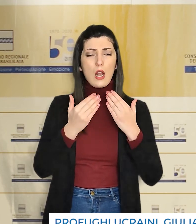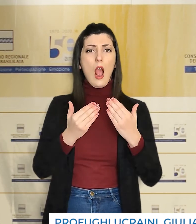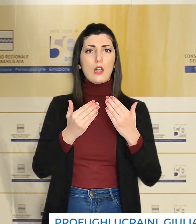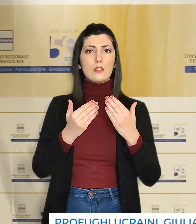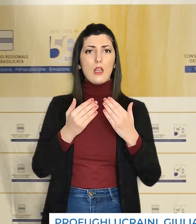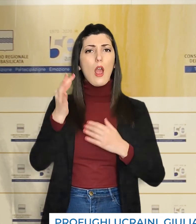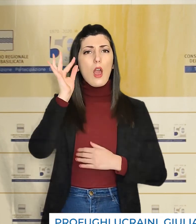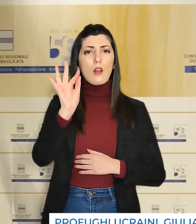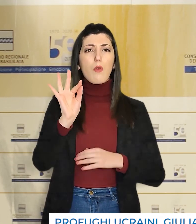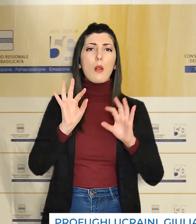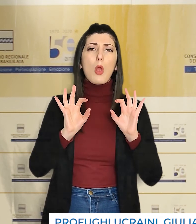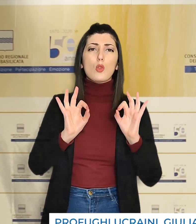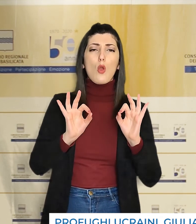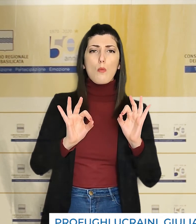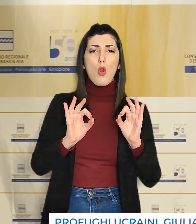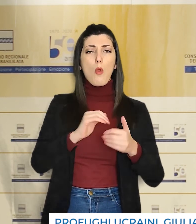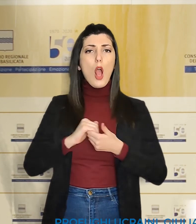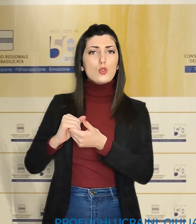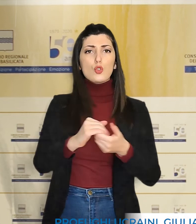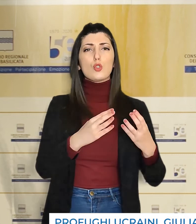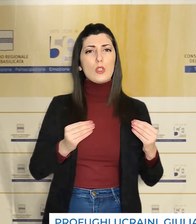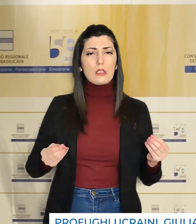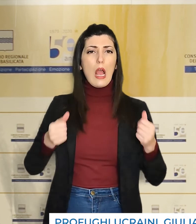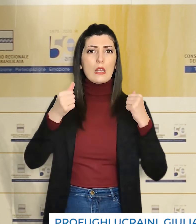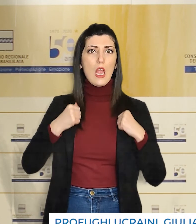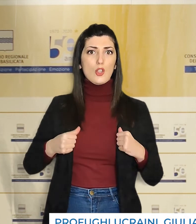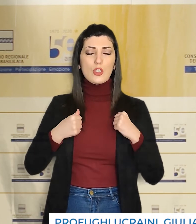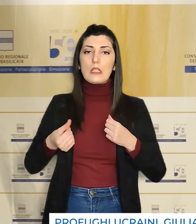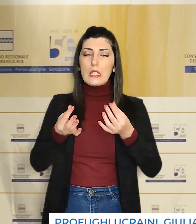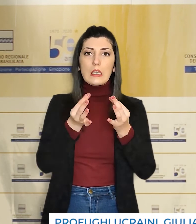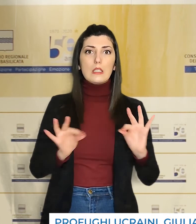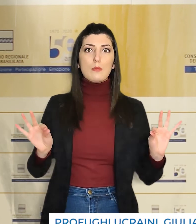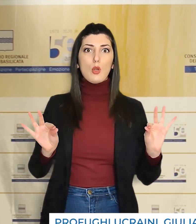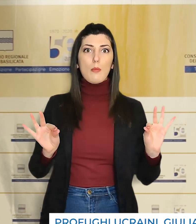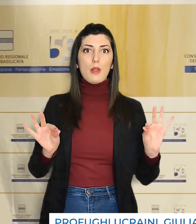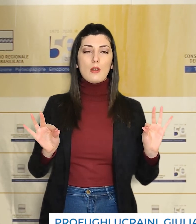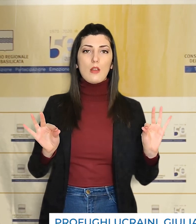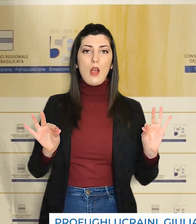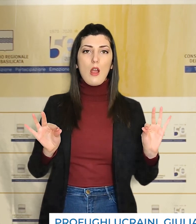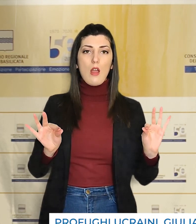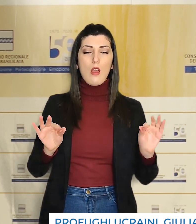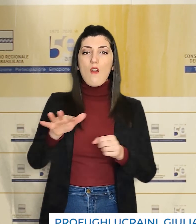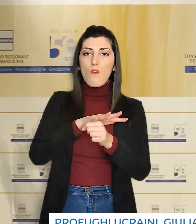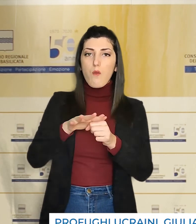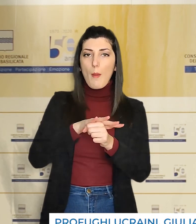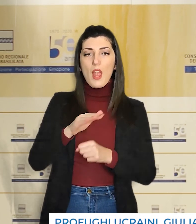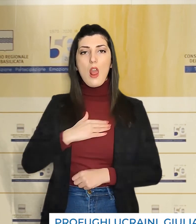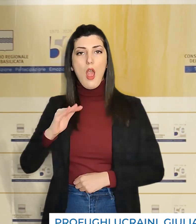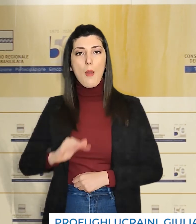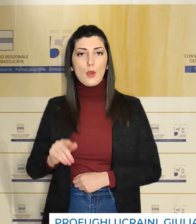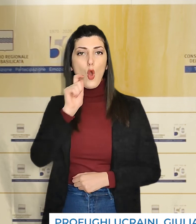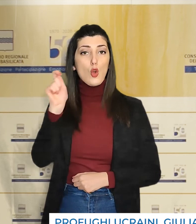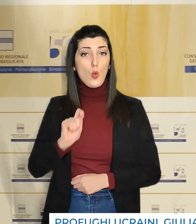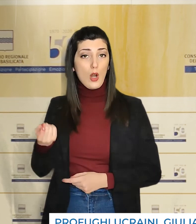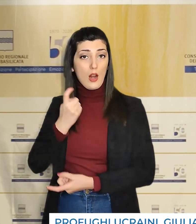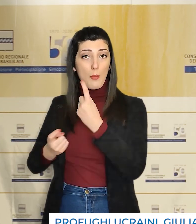ringraziare le tante associazioni e i cittadini che hanno dato la disponibilità ad accogliere famiglie